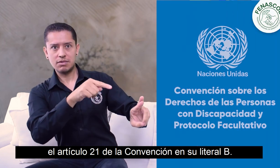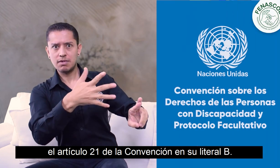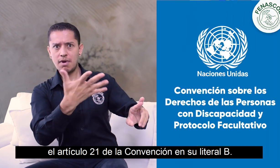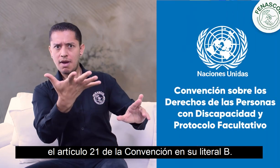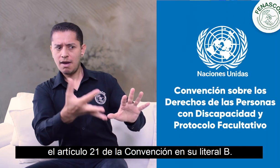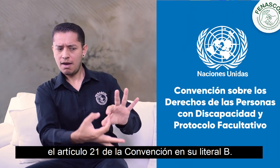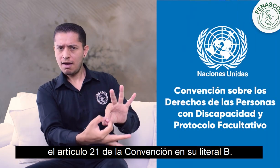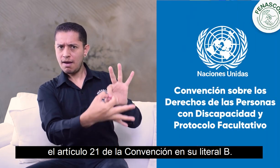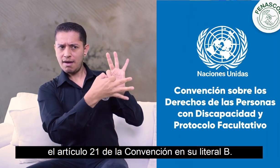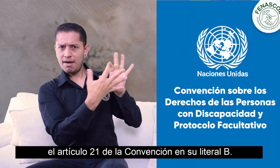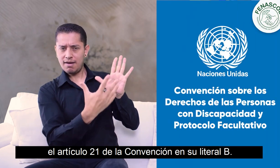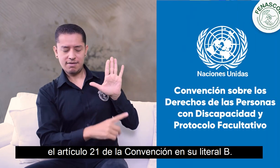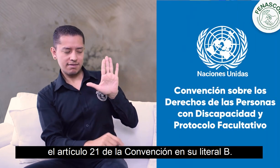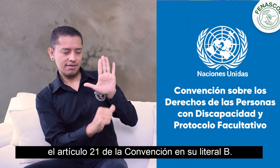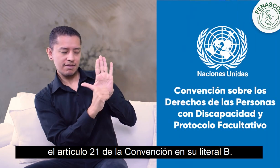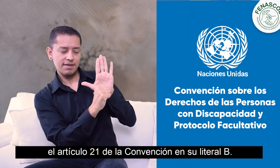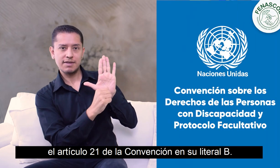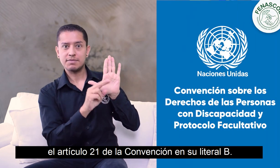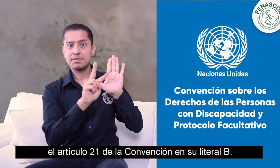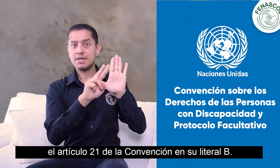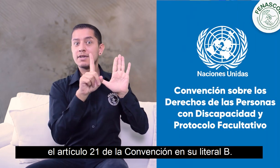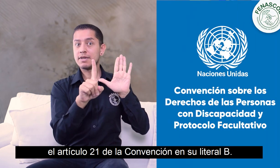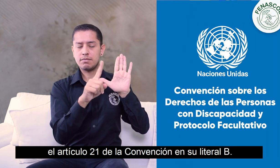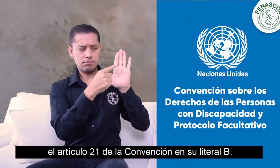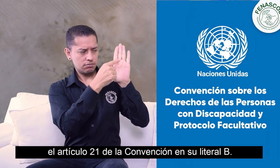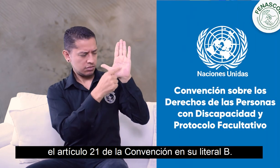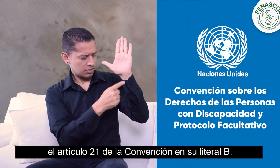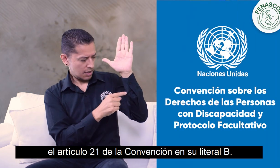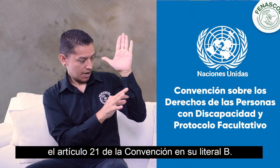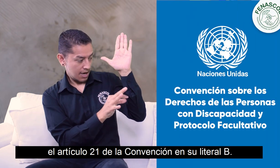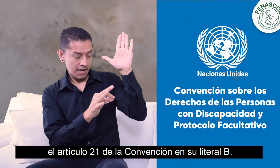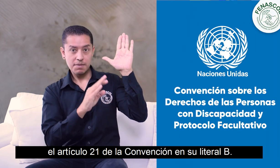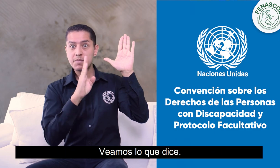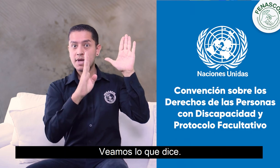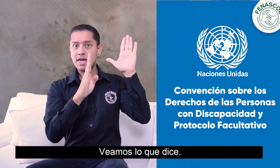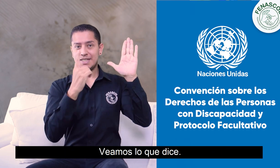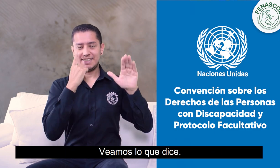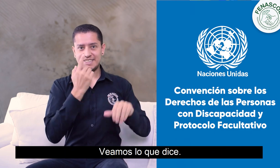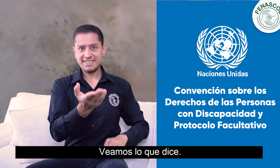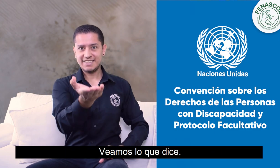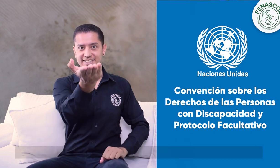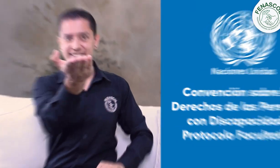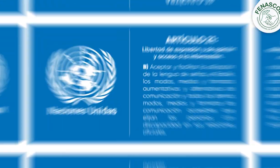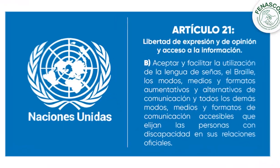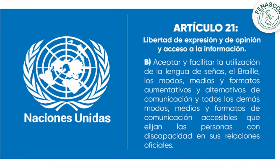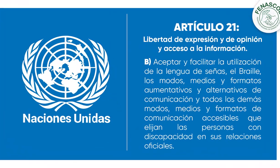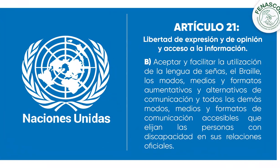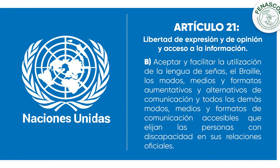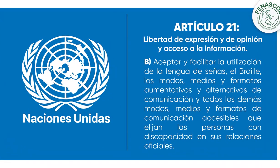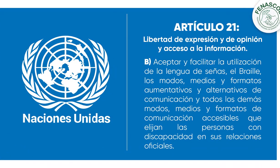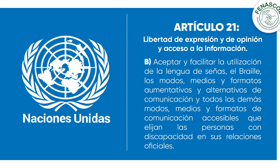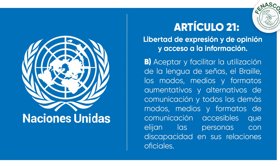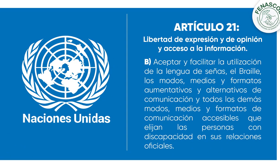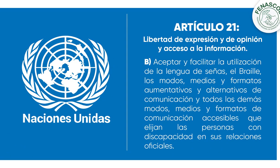Convención en su literal B. Veamos lo que dice. Artículo 21.